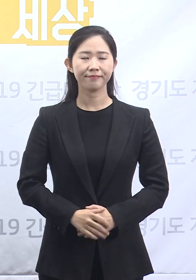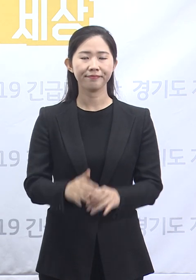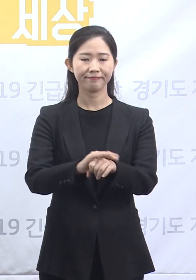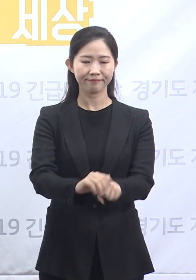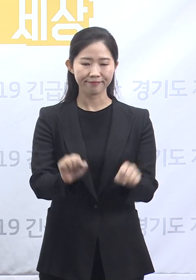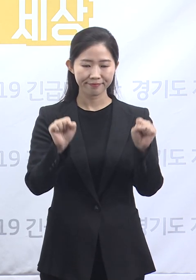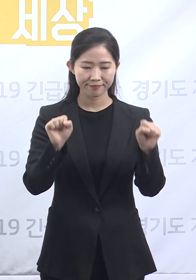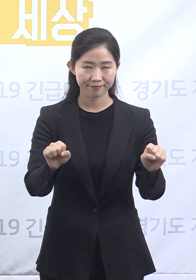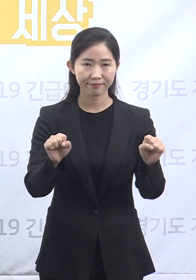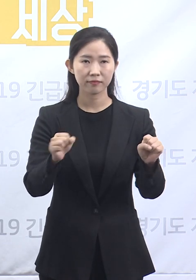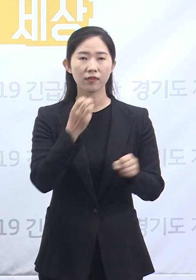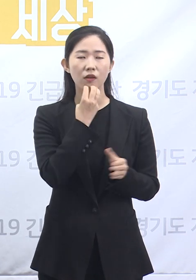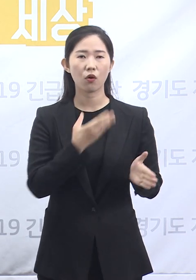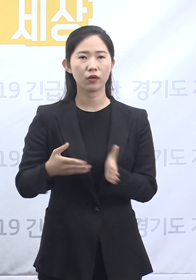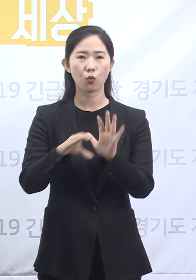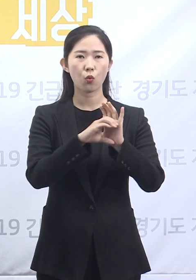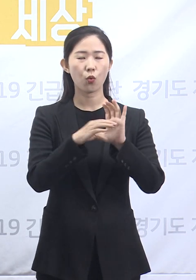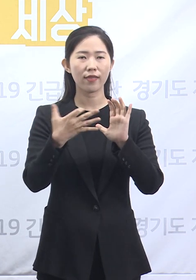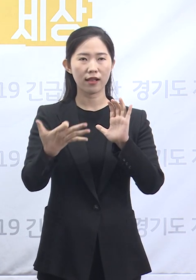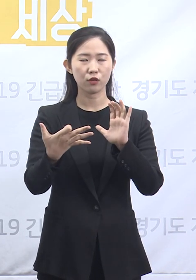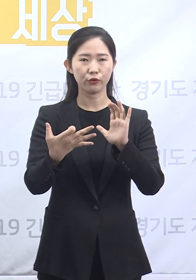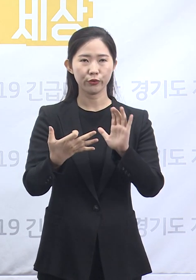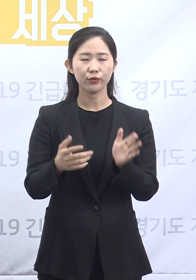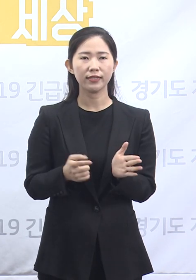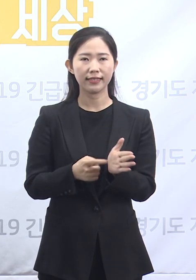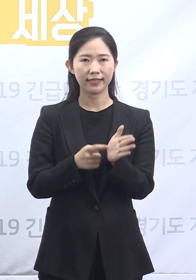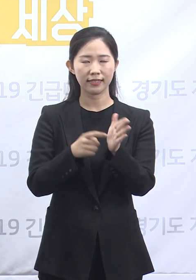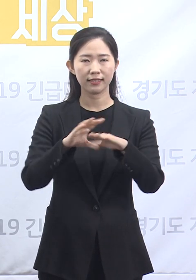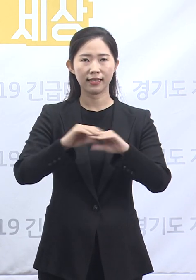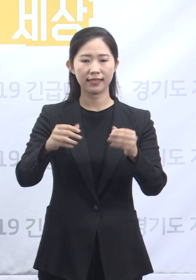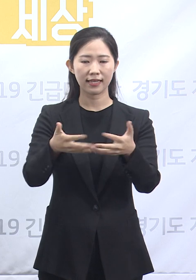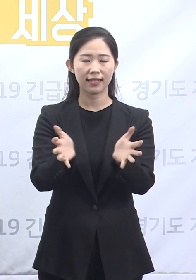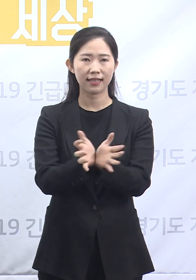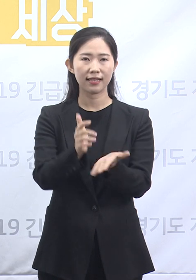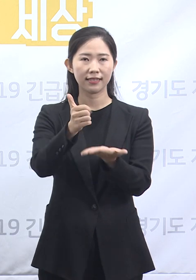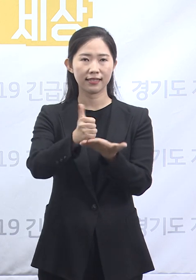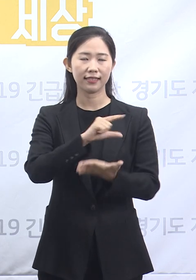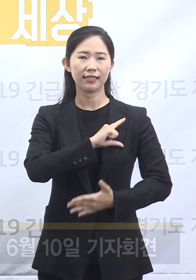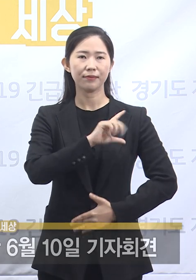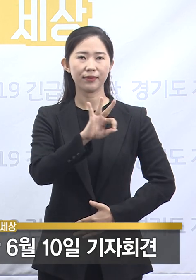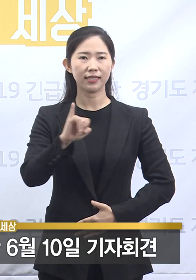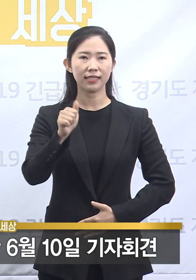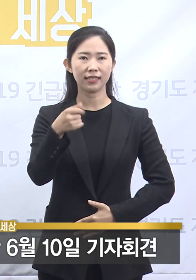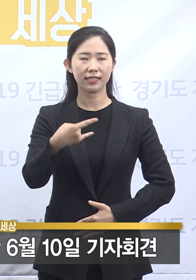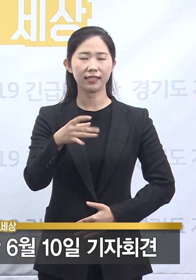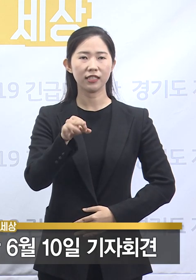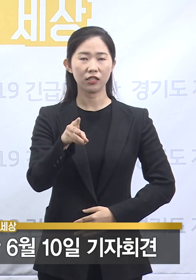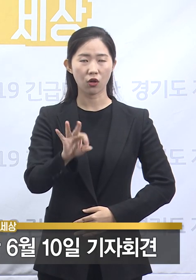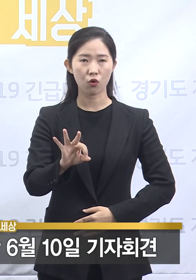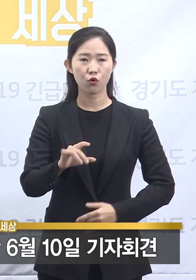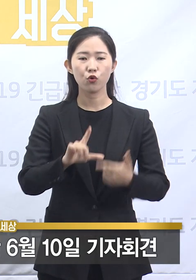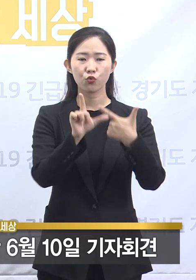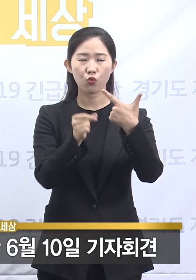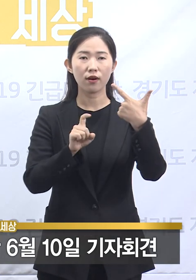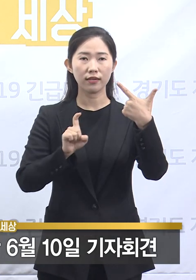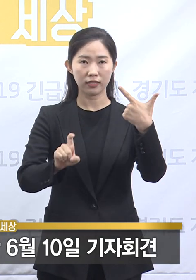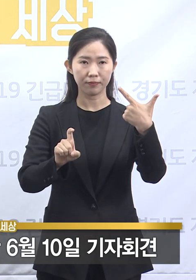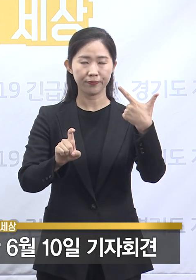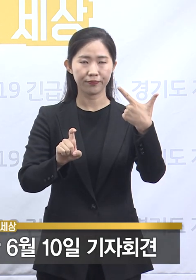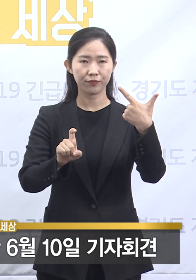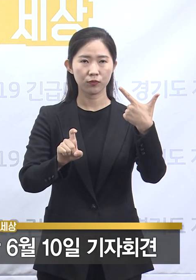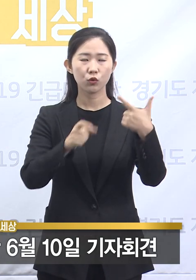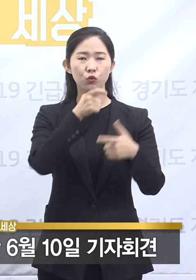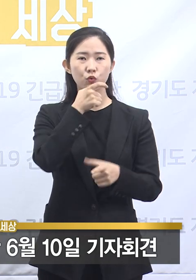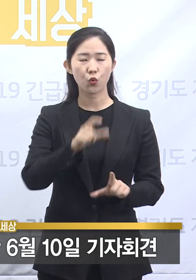안녕하십니까. 경기도 코로나19 긴급대책단 이희영입니다. 6월 12일 수요일 경기도 코로나19 대응